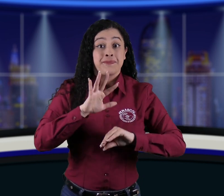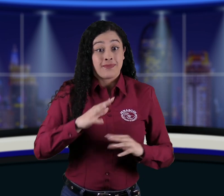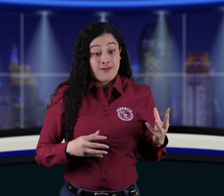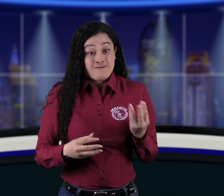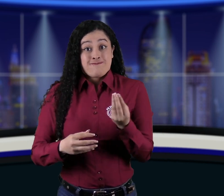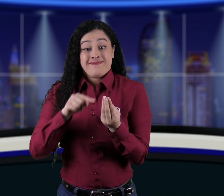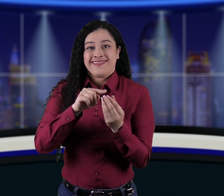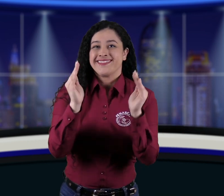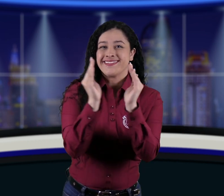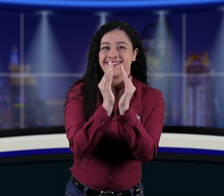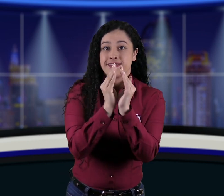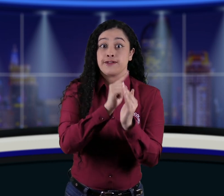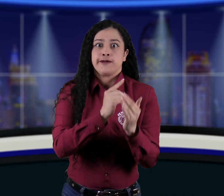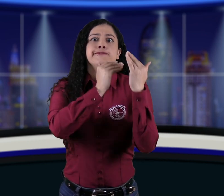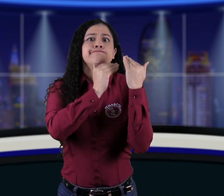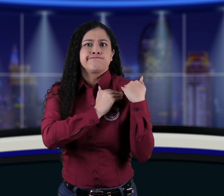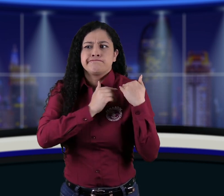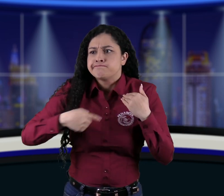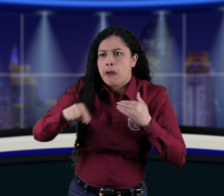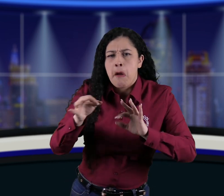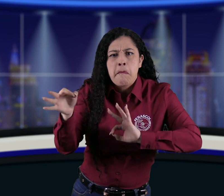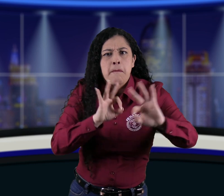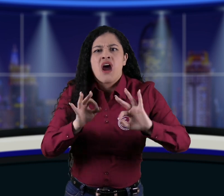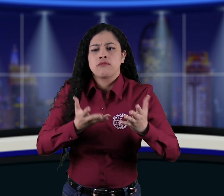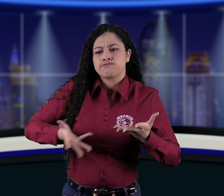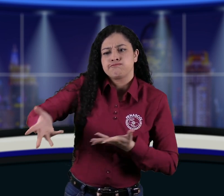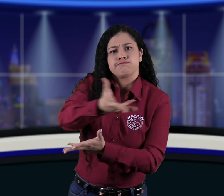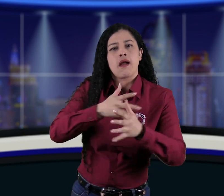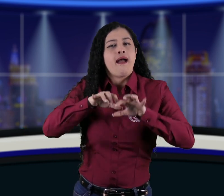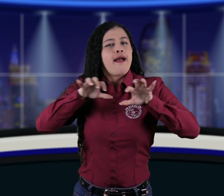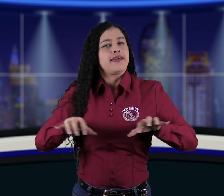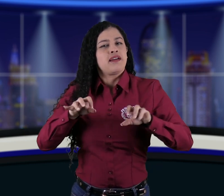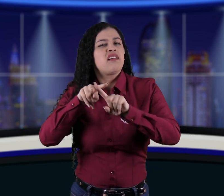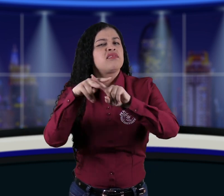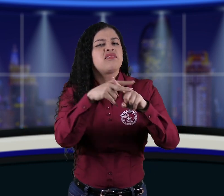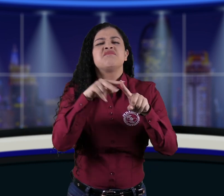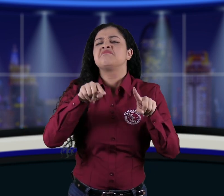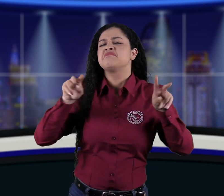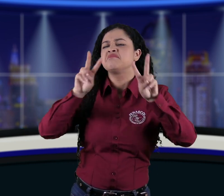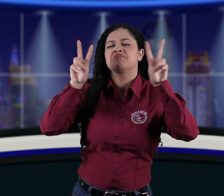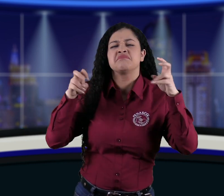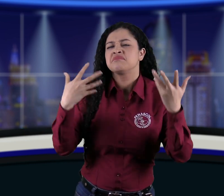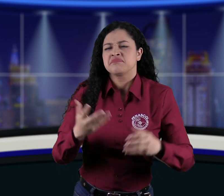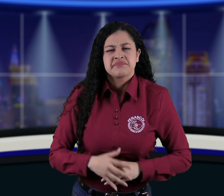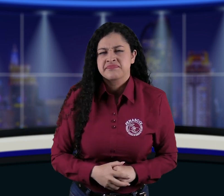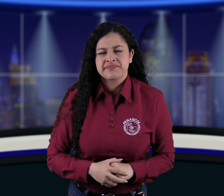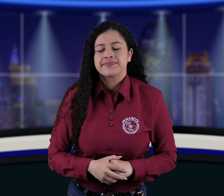poco, se enriqueció con la realización del taller a cargo de la UNICEF, donde los